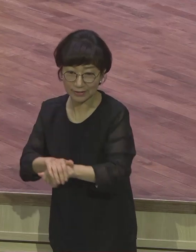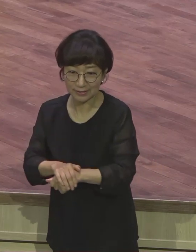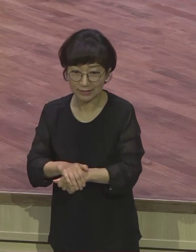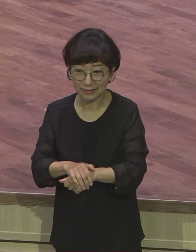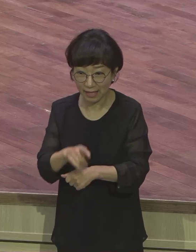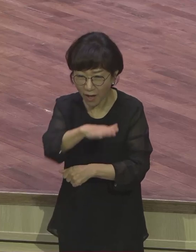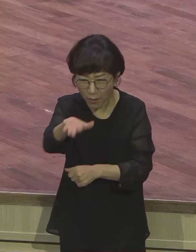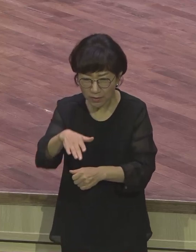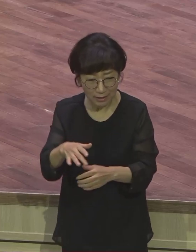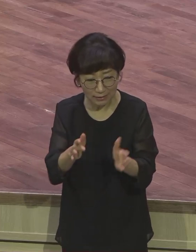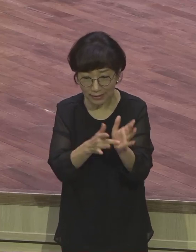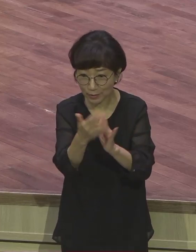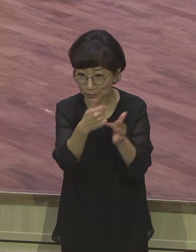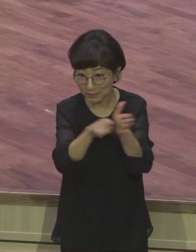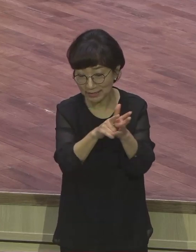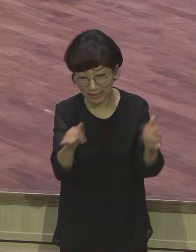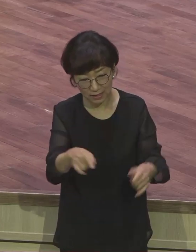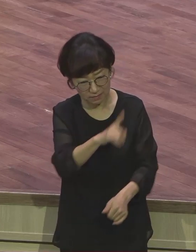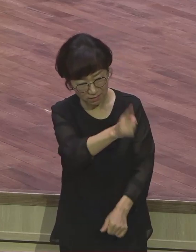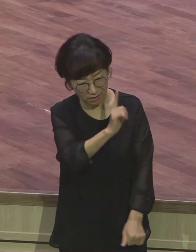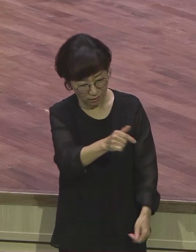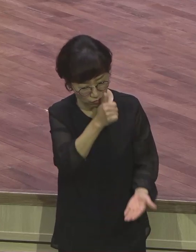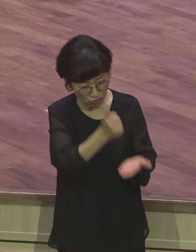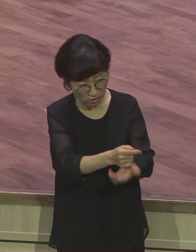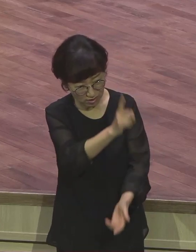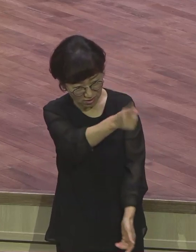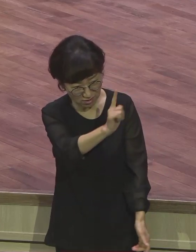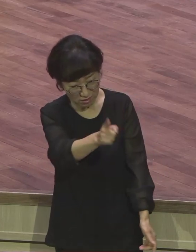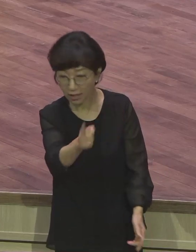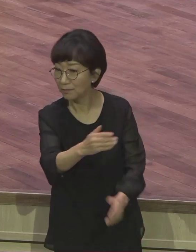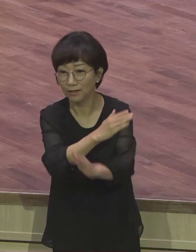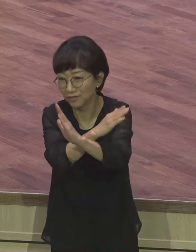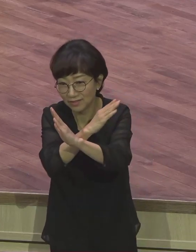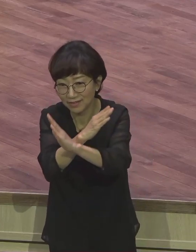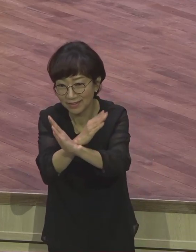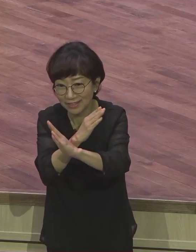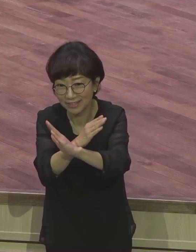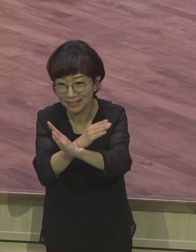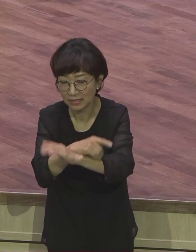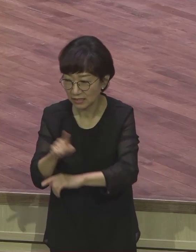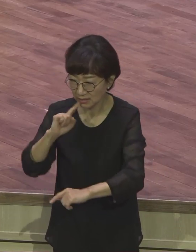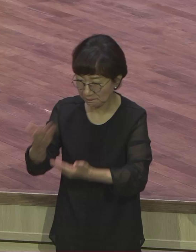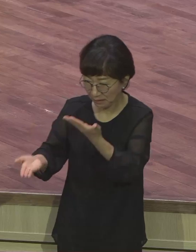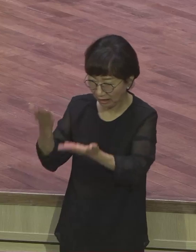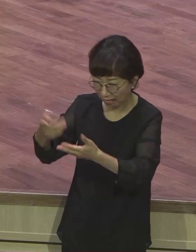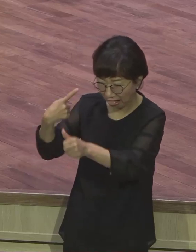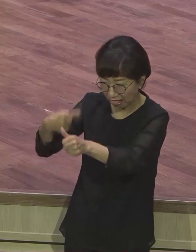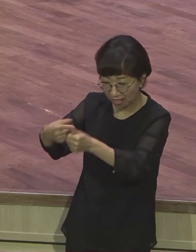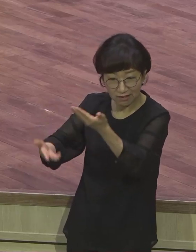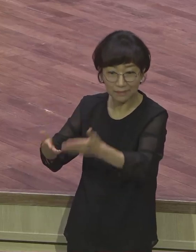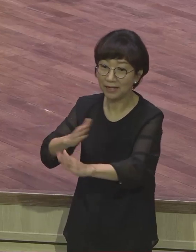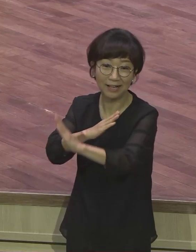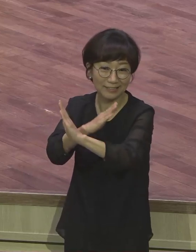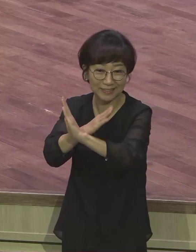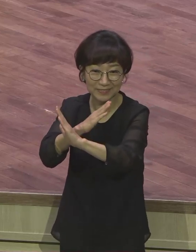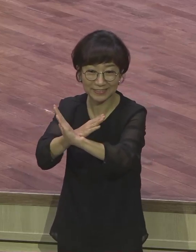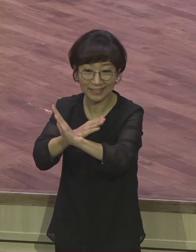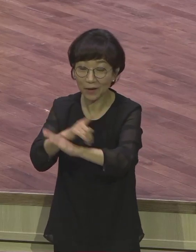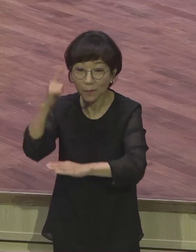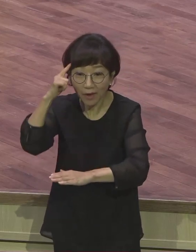하나님께 대적하는 거예요. 하나님의 성도를 비판하면 안 돼요. 그분은 어려운 자예요. 예수